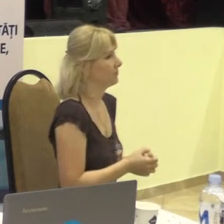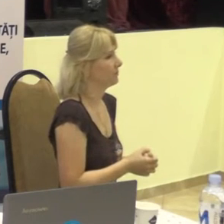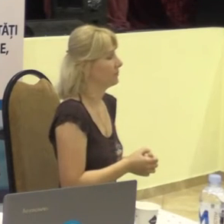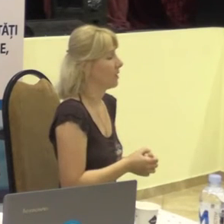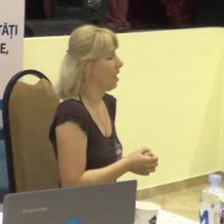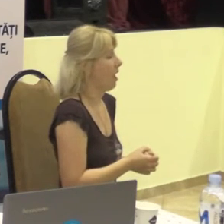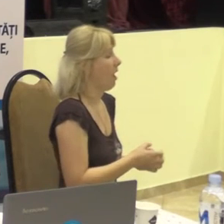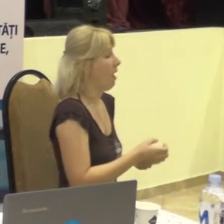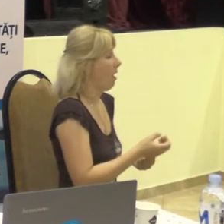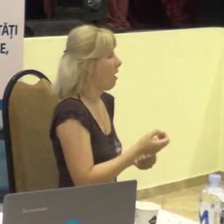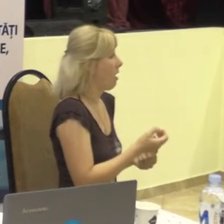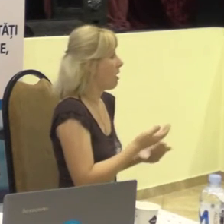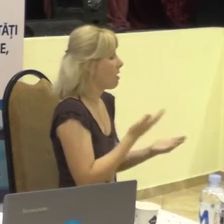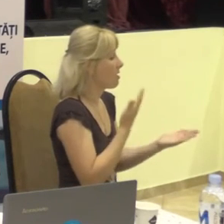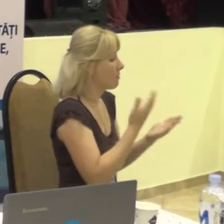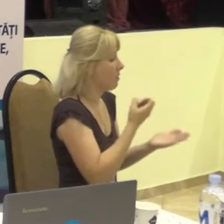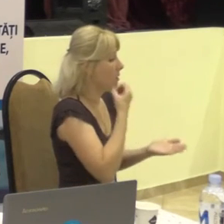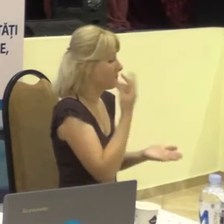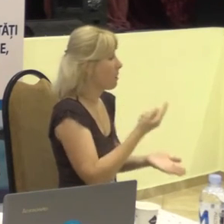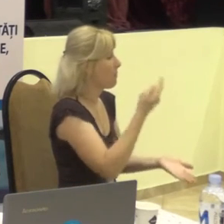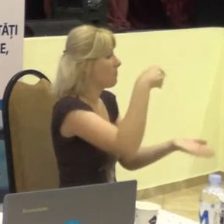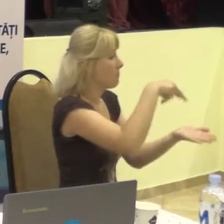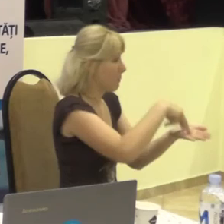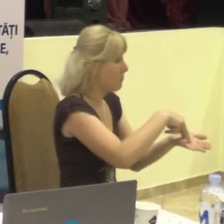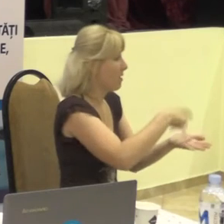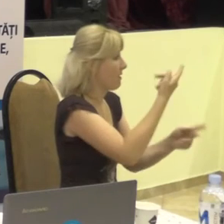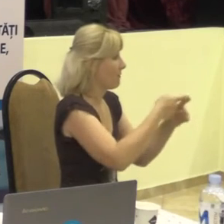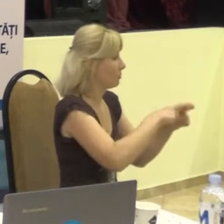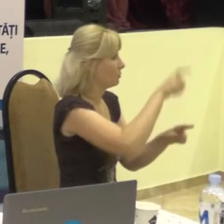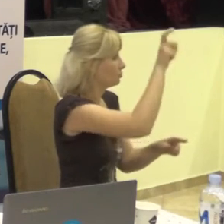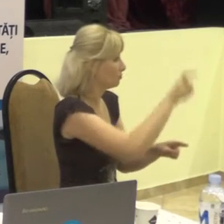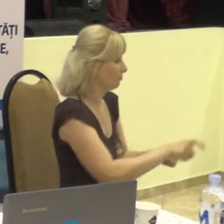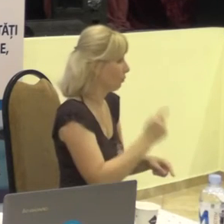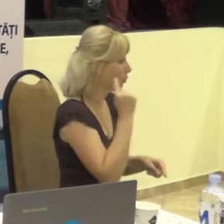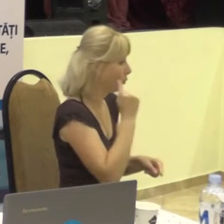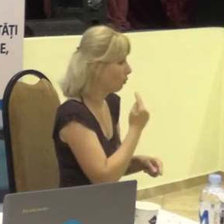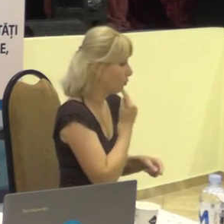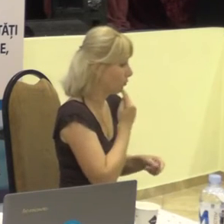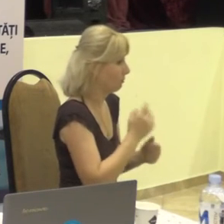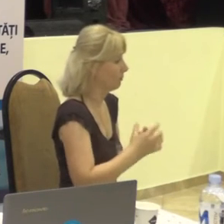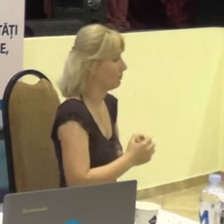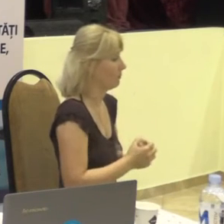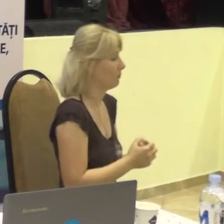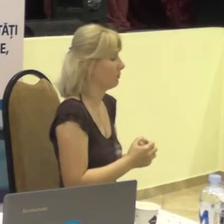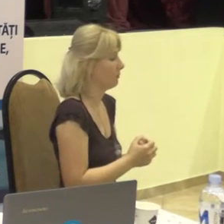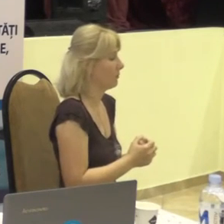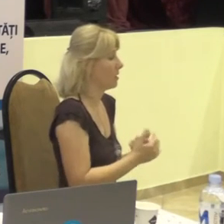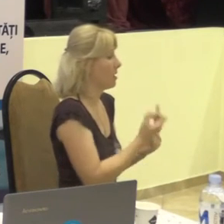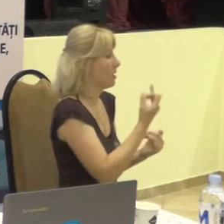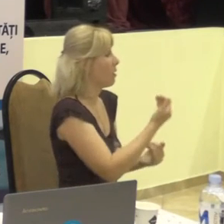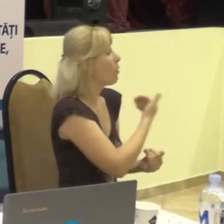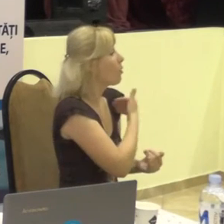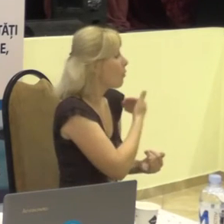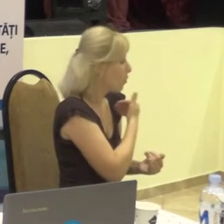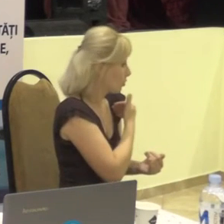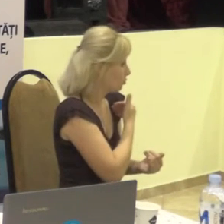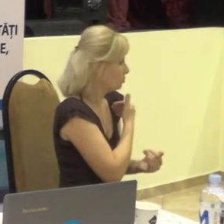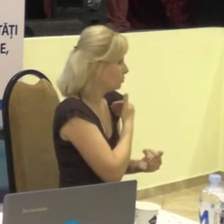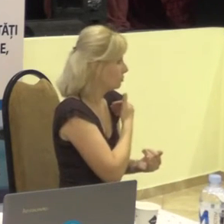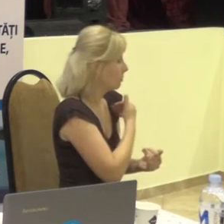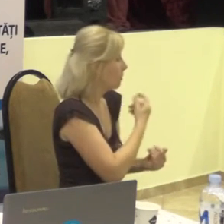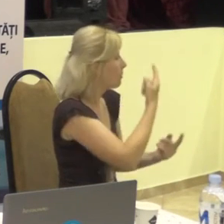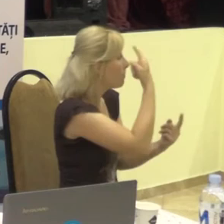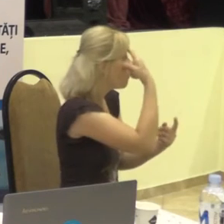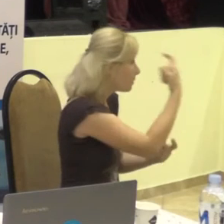Dacă își apară în secție, o așa fel de persoana. Și vreți să îi comunicați ceva,